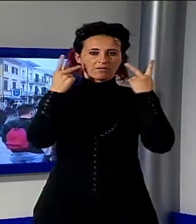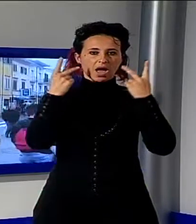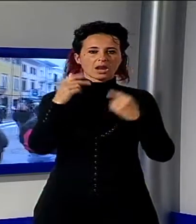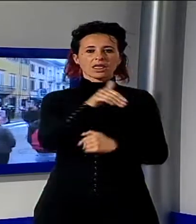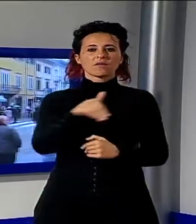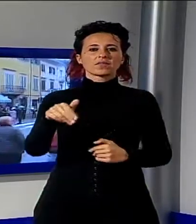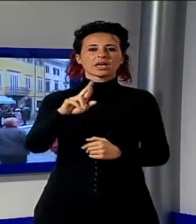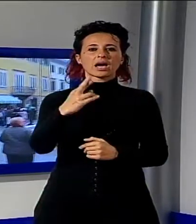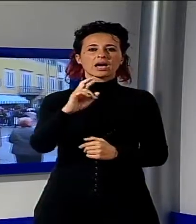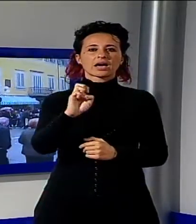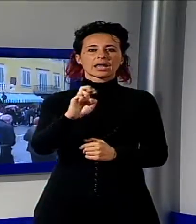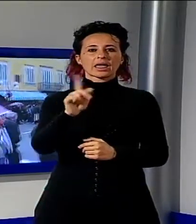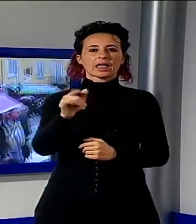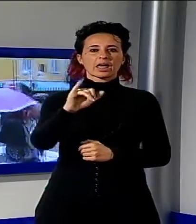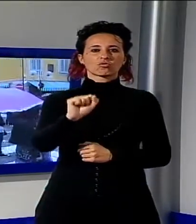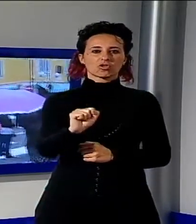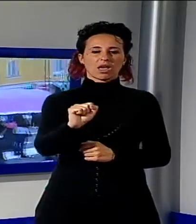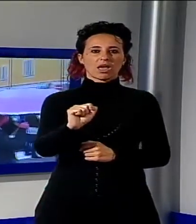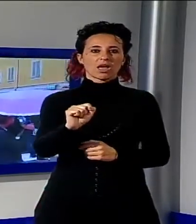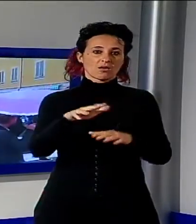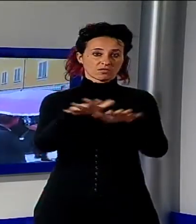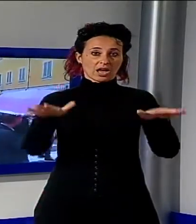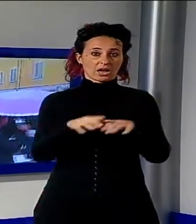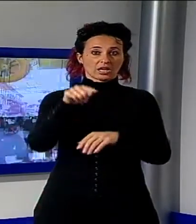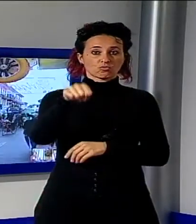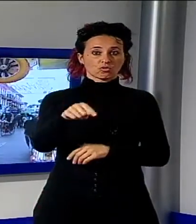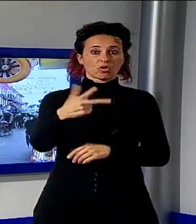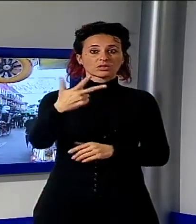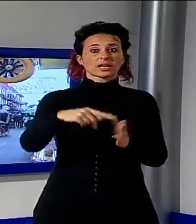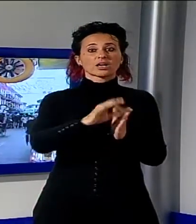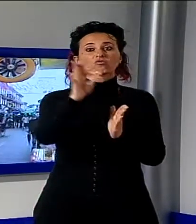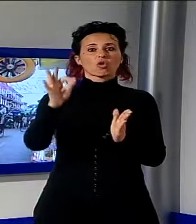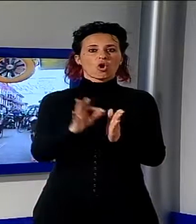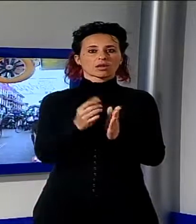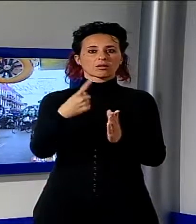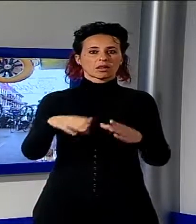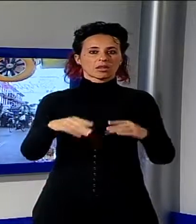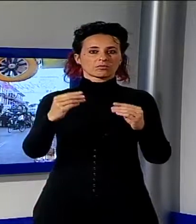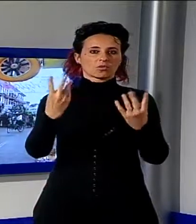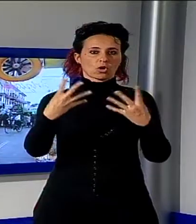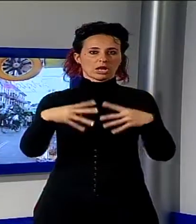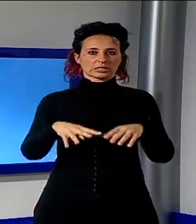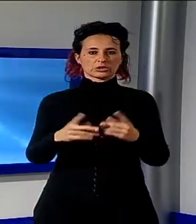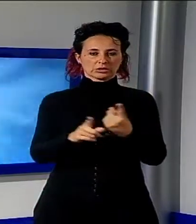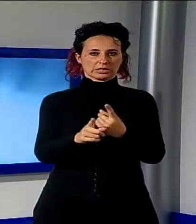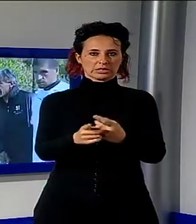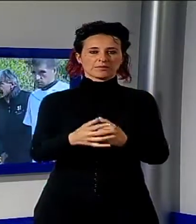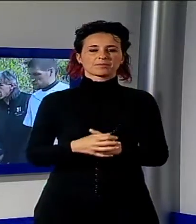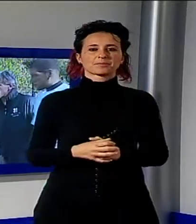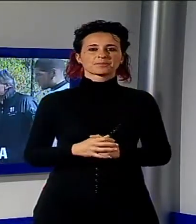promossa dagli amici di Burlamacco, tre giorni di iniziative a Viareggio. Lo sport, la